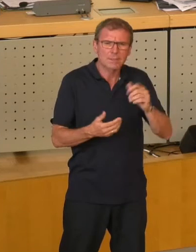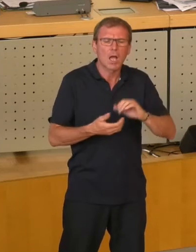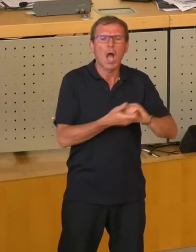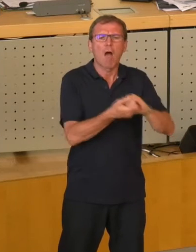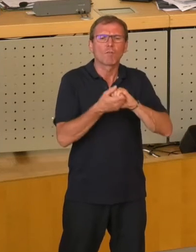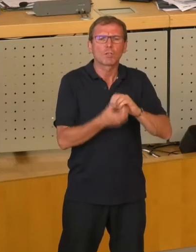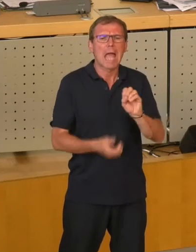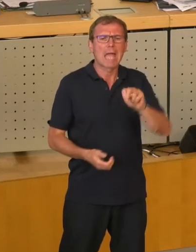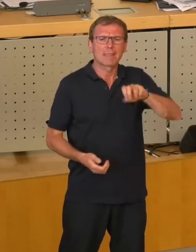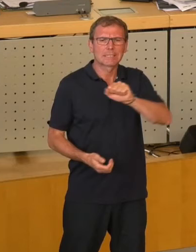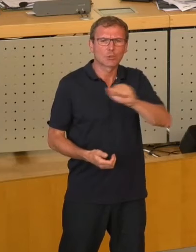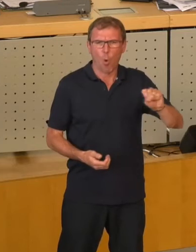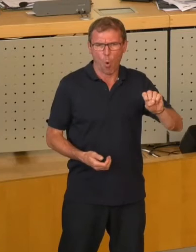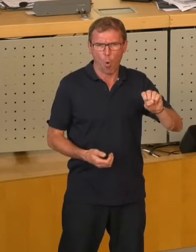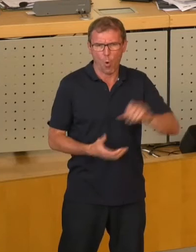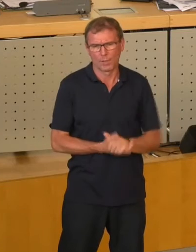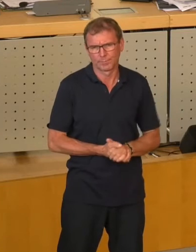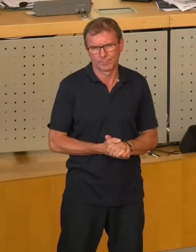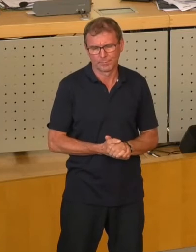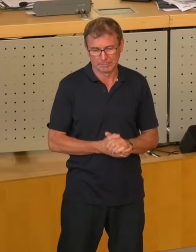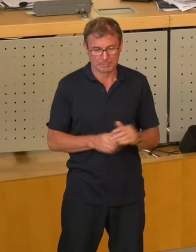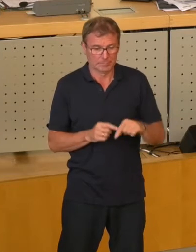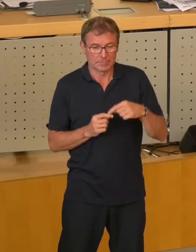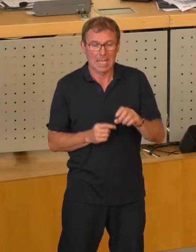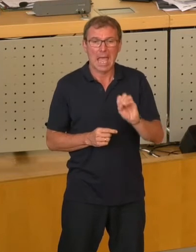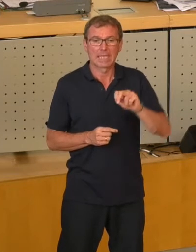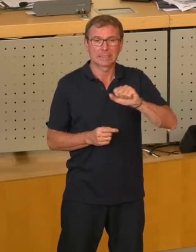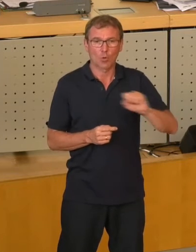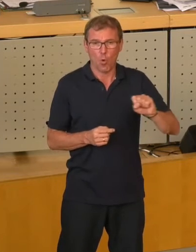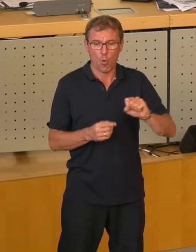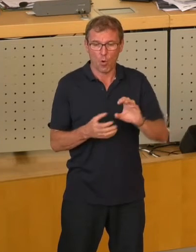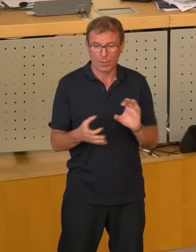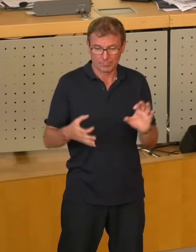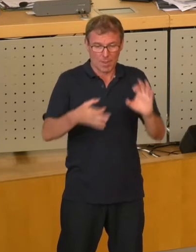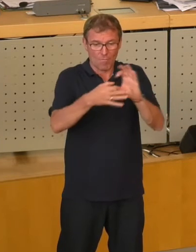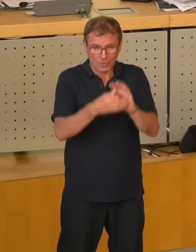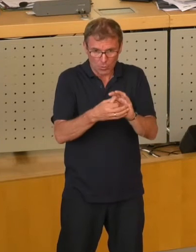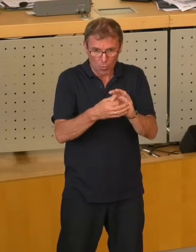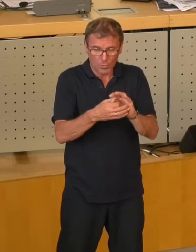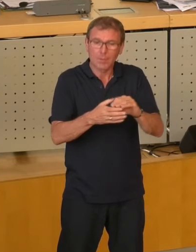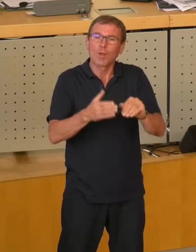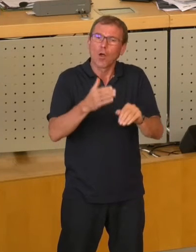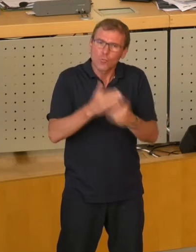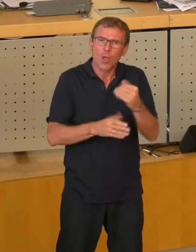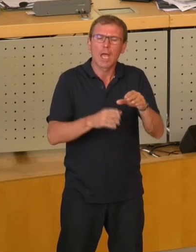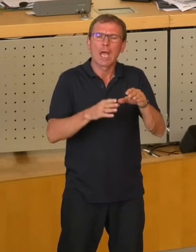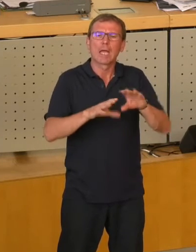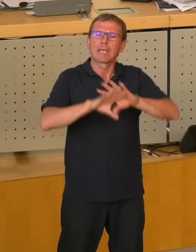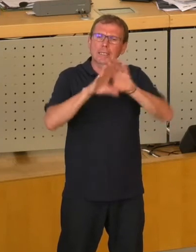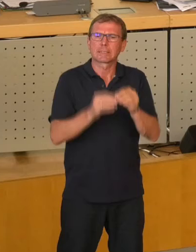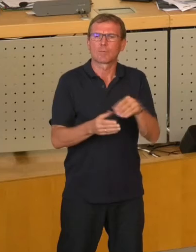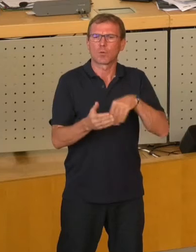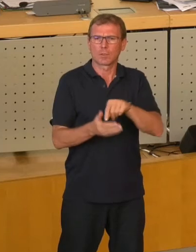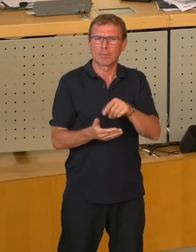mit der Enso ansteht, und die Fusion wird auch Synergiegewinne für das neue Gesamtunternehmen generieren,